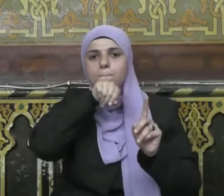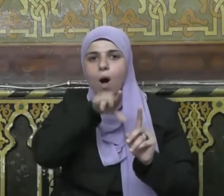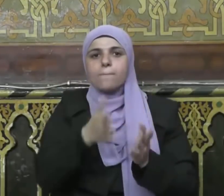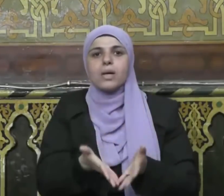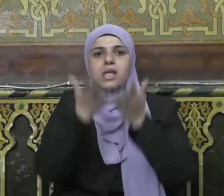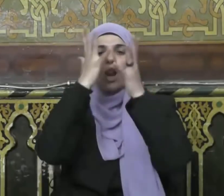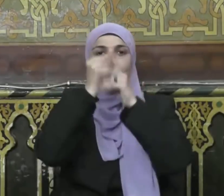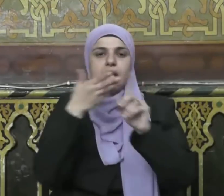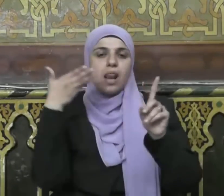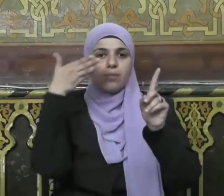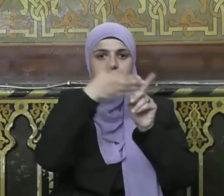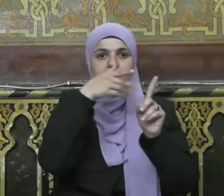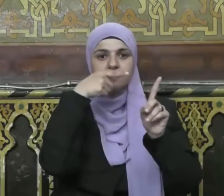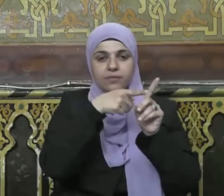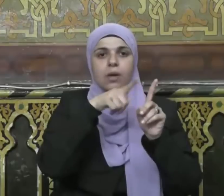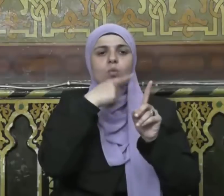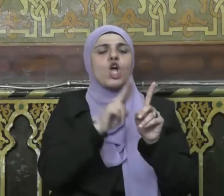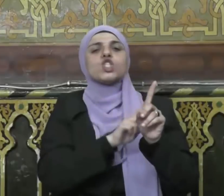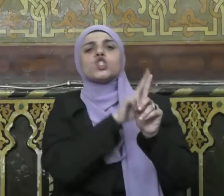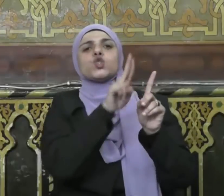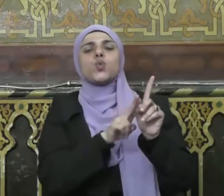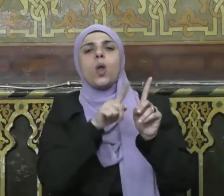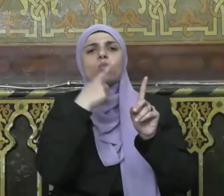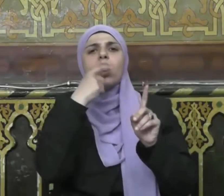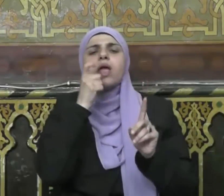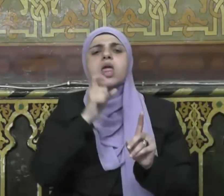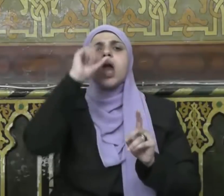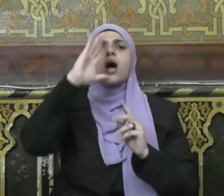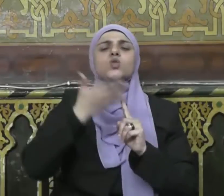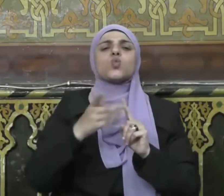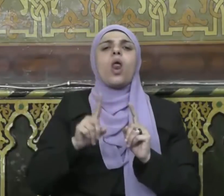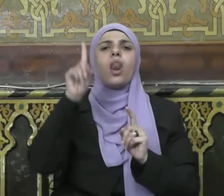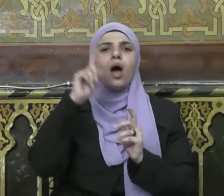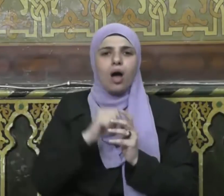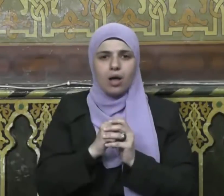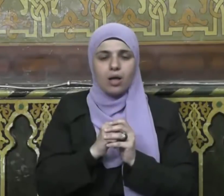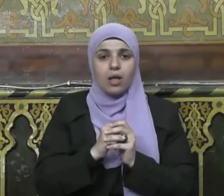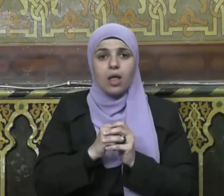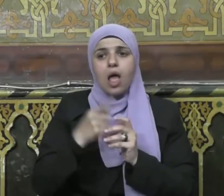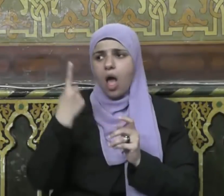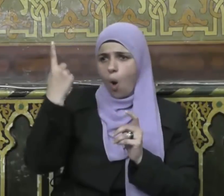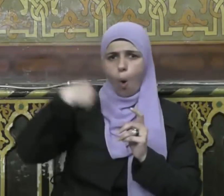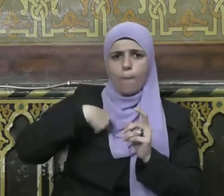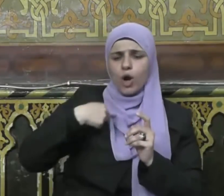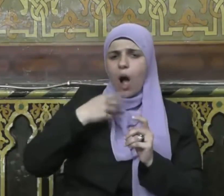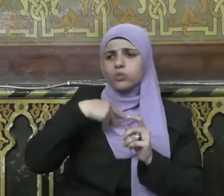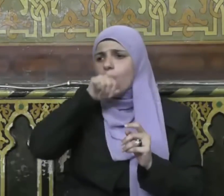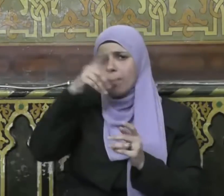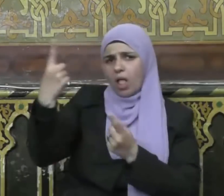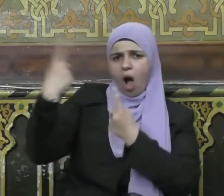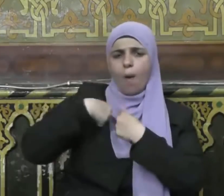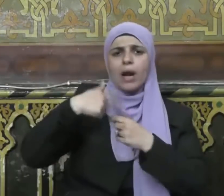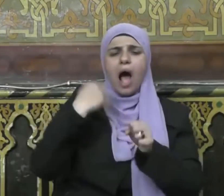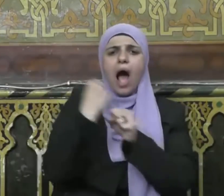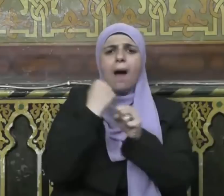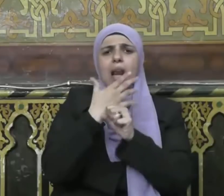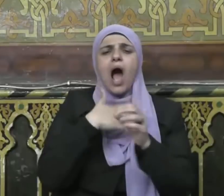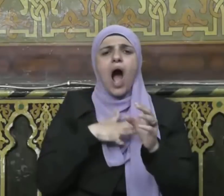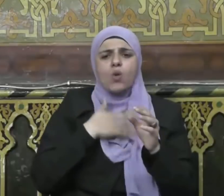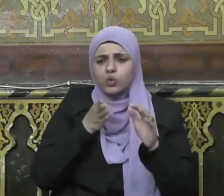شرفها الله تعالى بنسبتها لنفسه وجعل جزاءها له سبحانه يقول نبينا صلى الله عليه